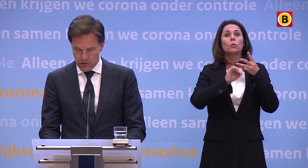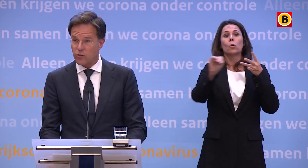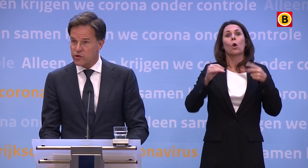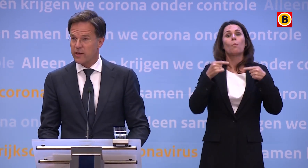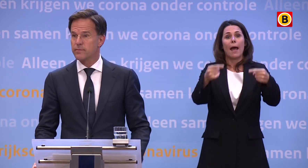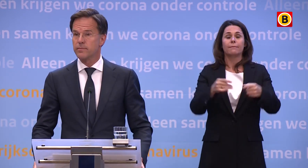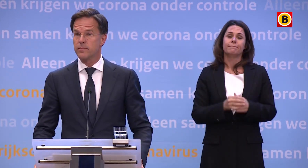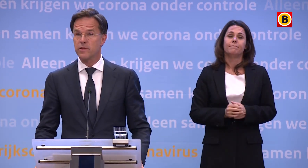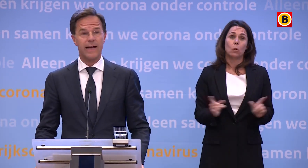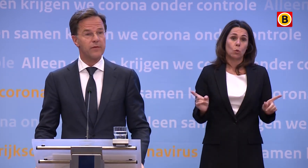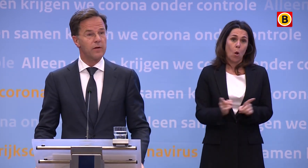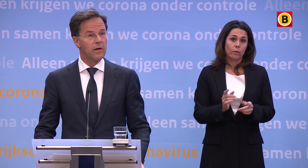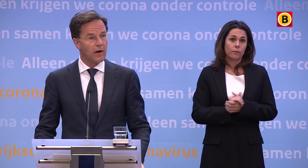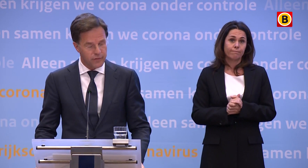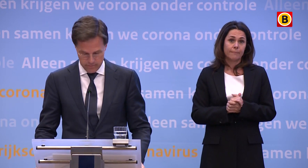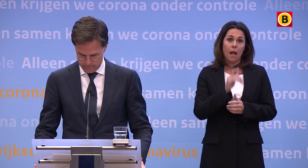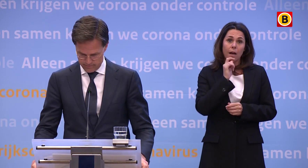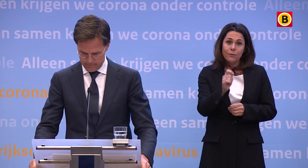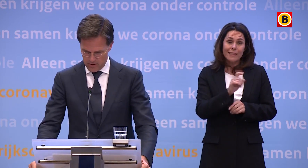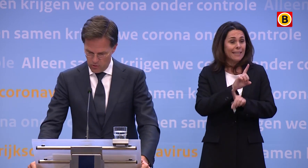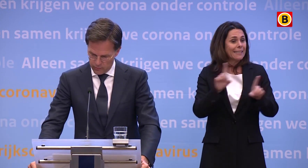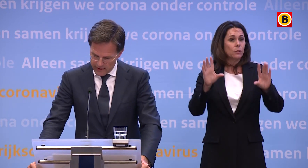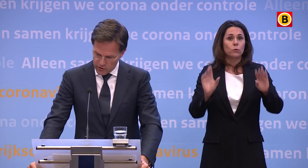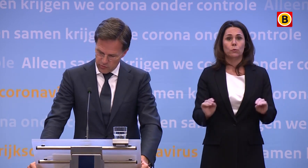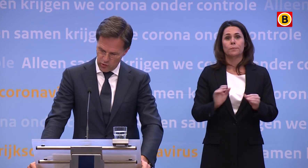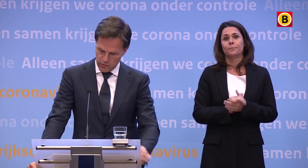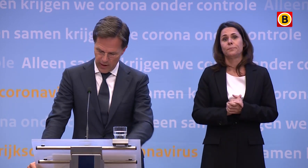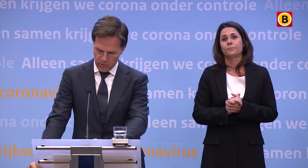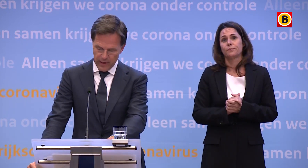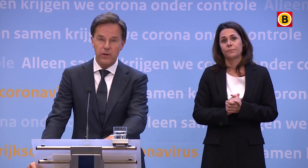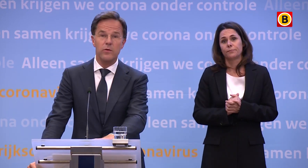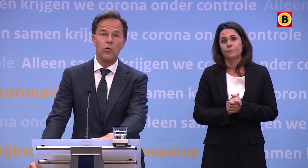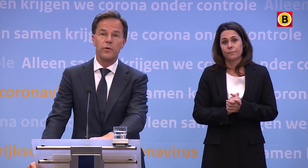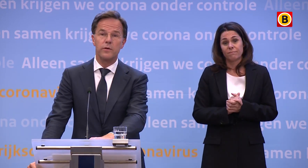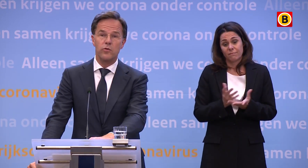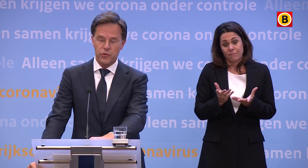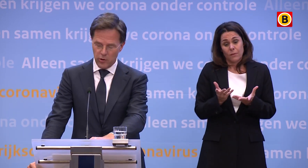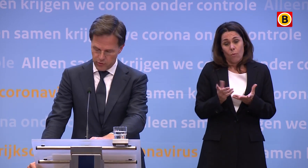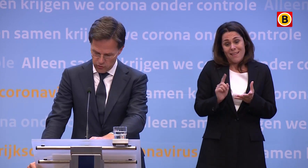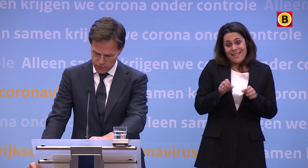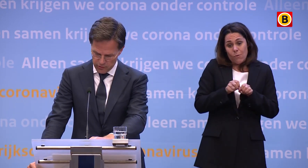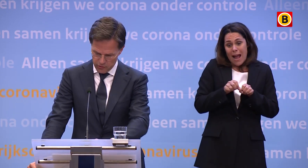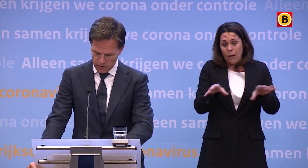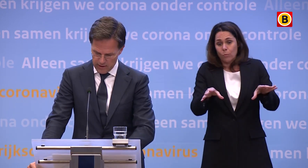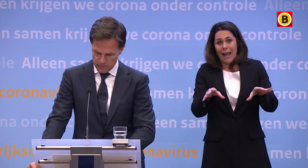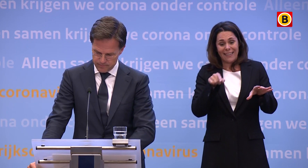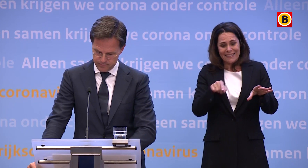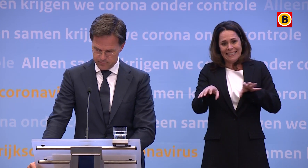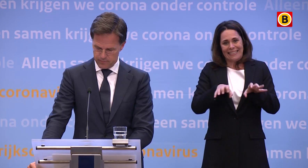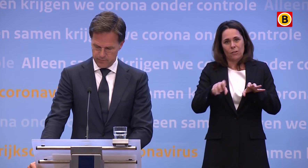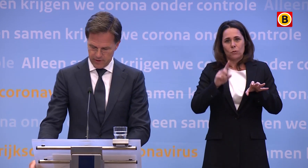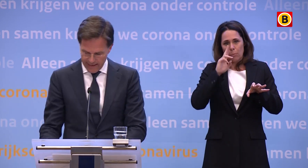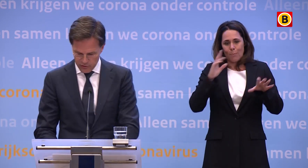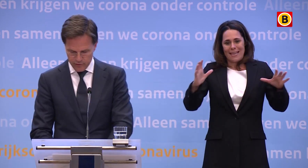kan ik kort zijn. Dat raden we af. Om de risico's op een nieuwe uitbraak onder controle te kunnen houden.